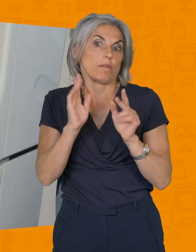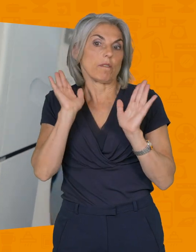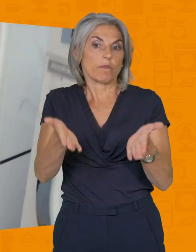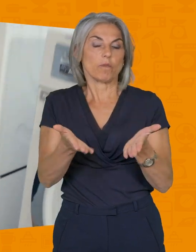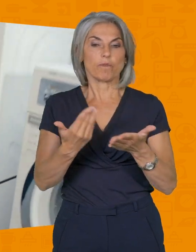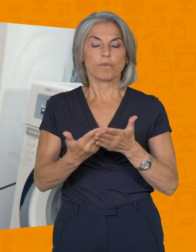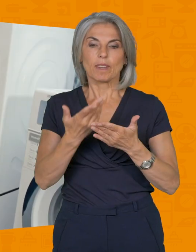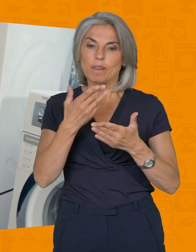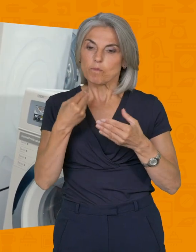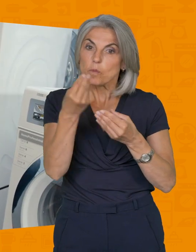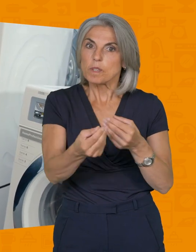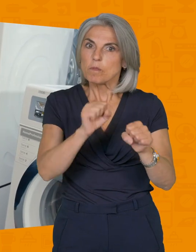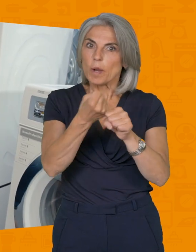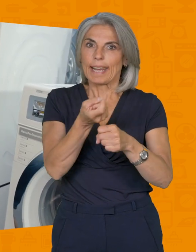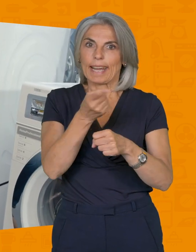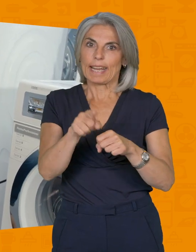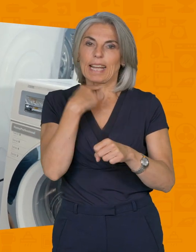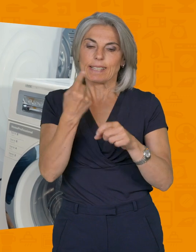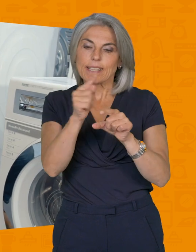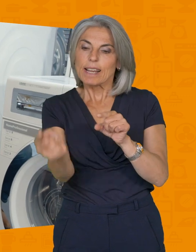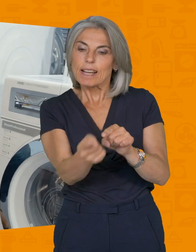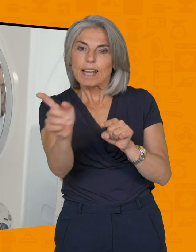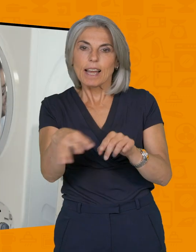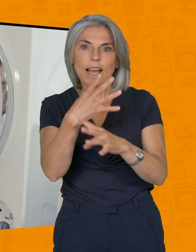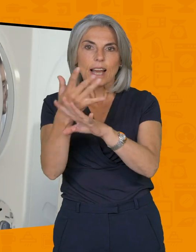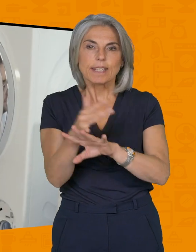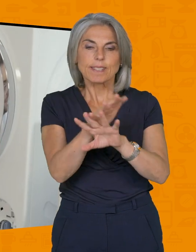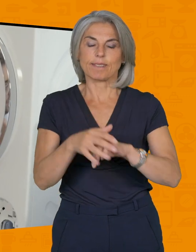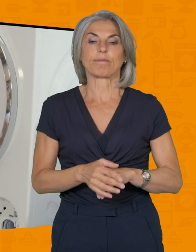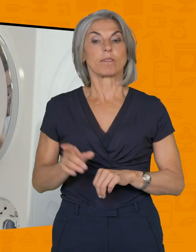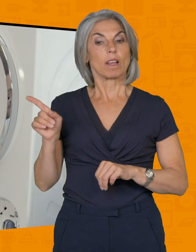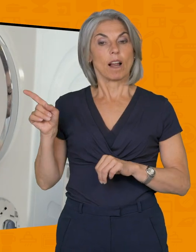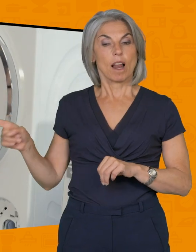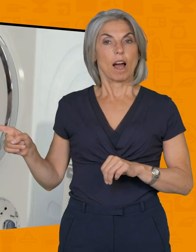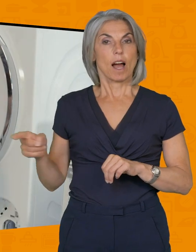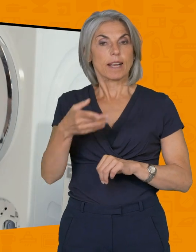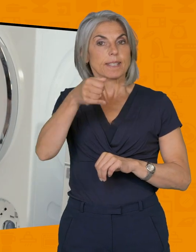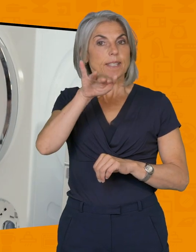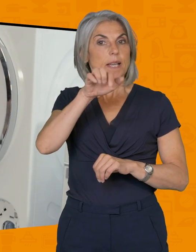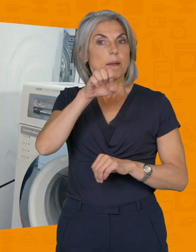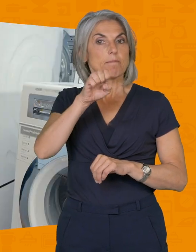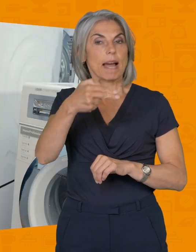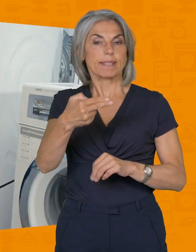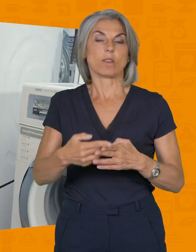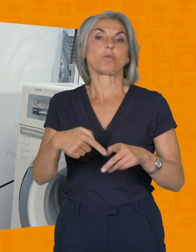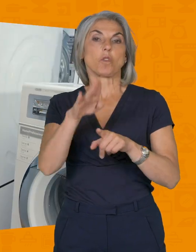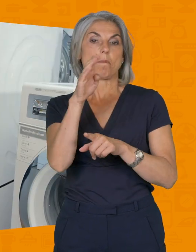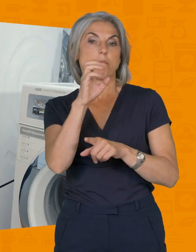abîmer la pompe et casser l'hélice à l'intérieur. Pour cet appareil-ci, on est chez Siemens, vous avez également cela chez Bosch, on a un petit tuyau